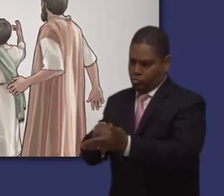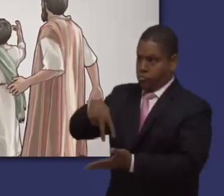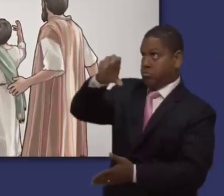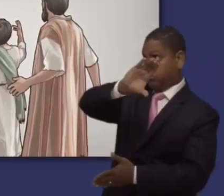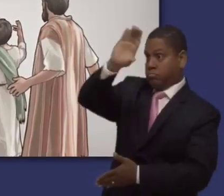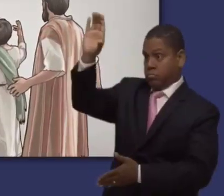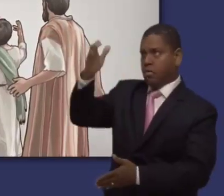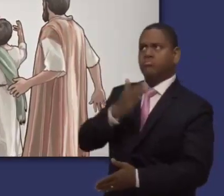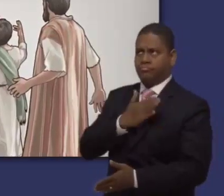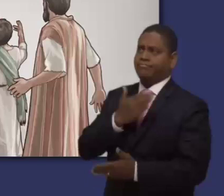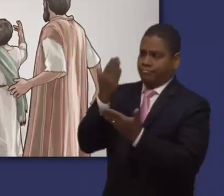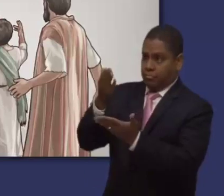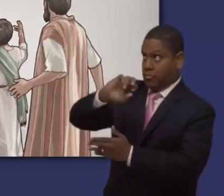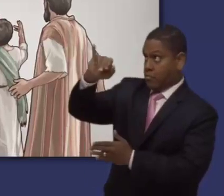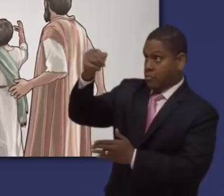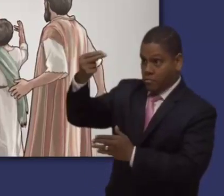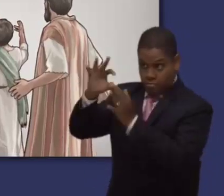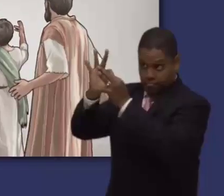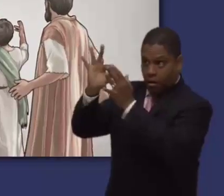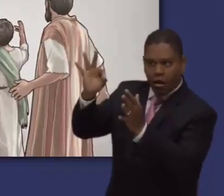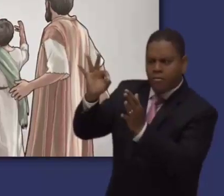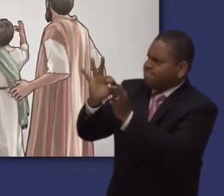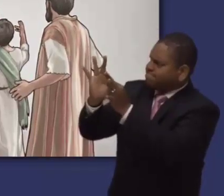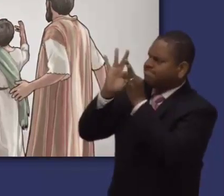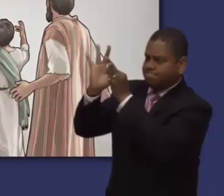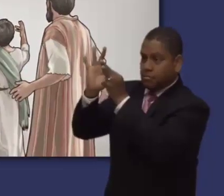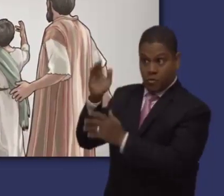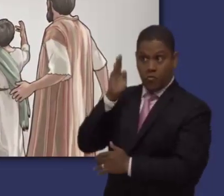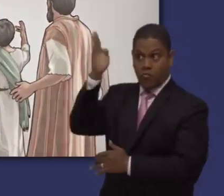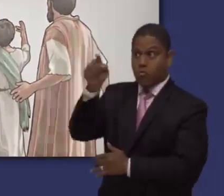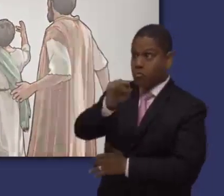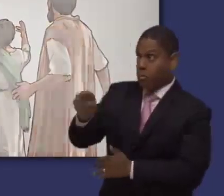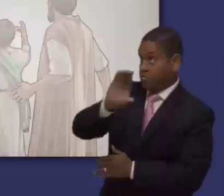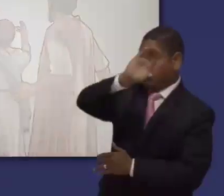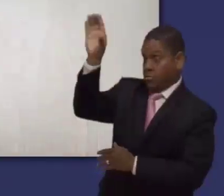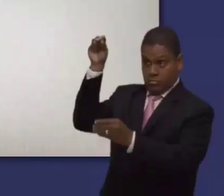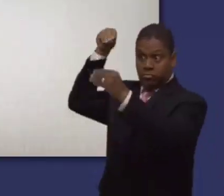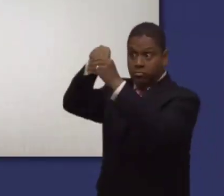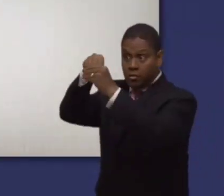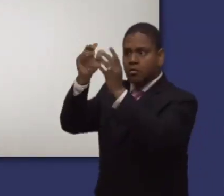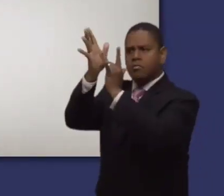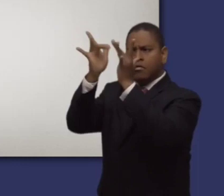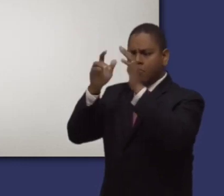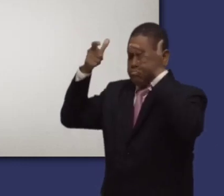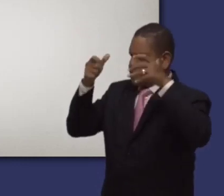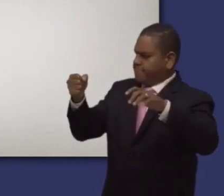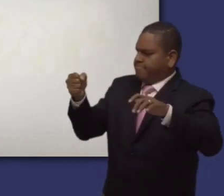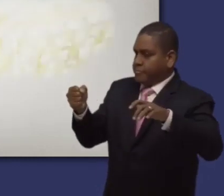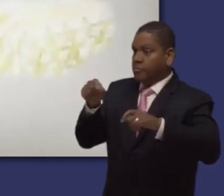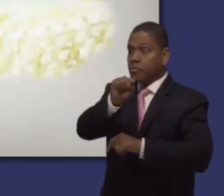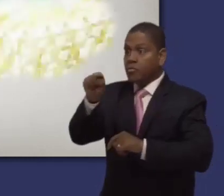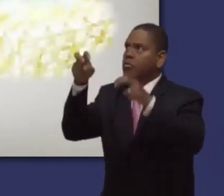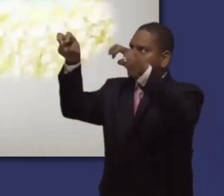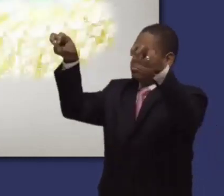nacimiento a una esperanza viva, basándose en la resurrección de Jesucristo. Si eran leales, recibirían